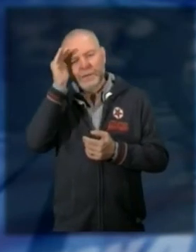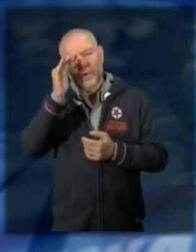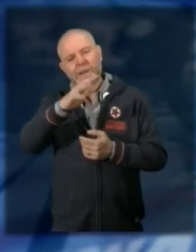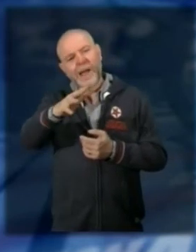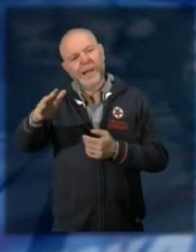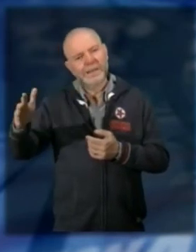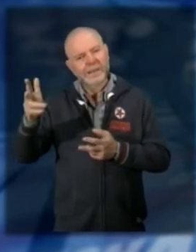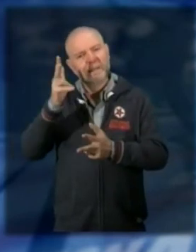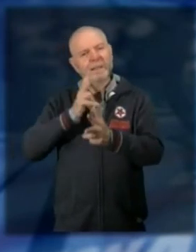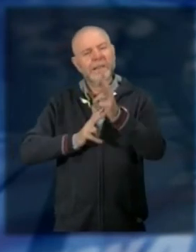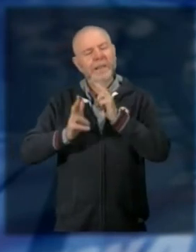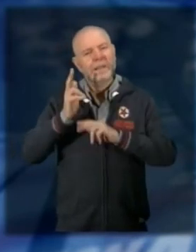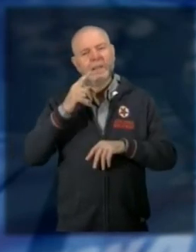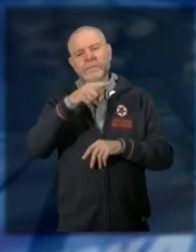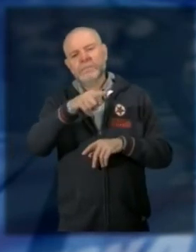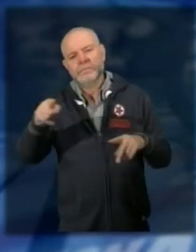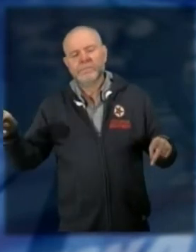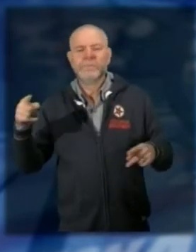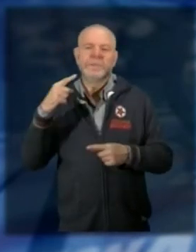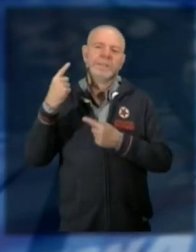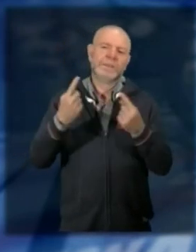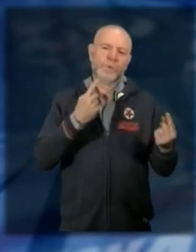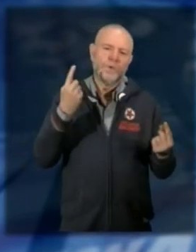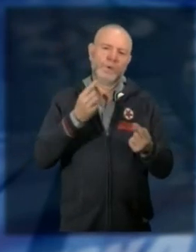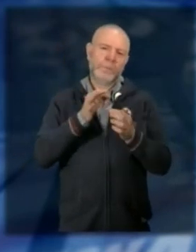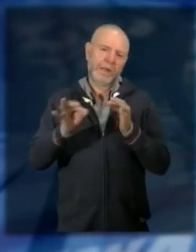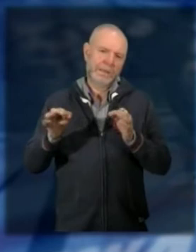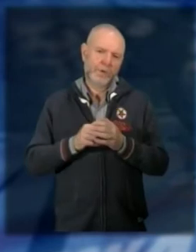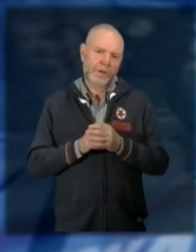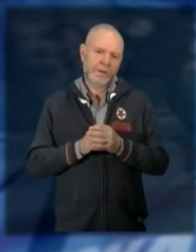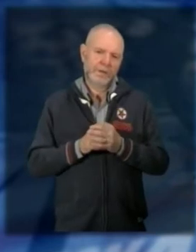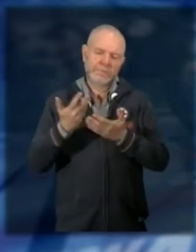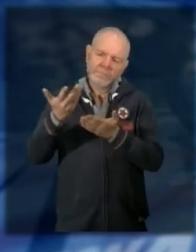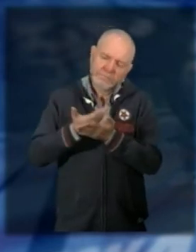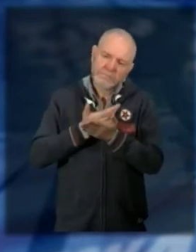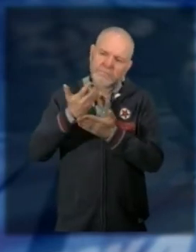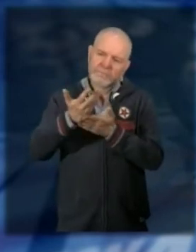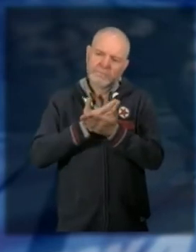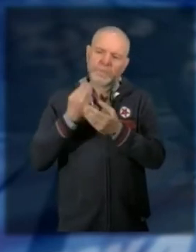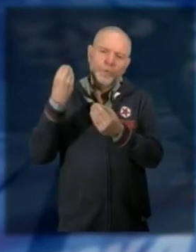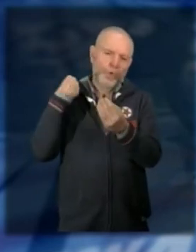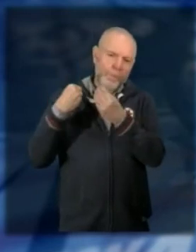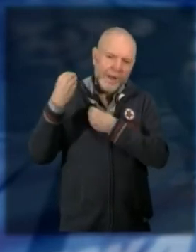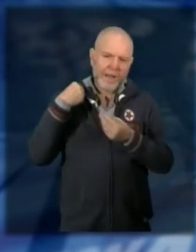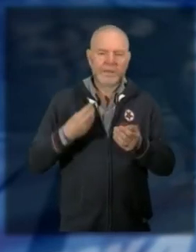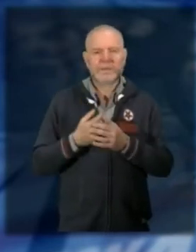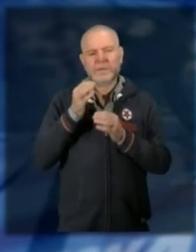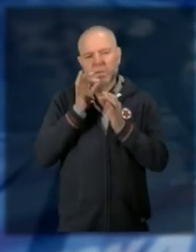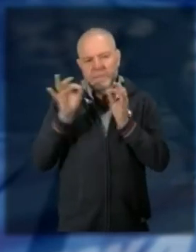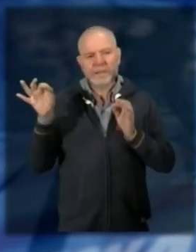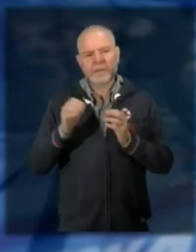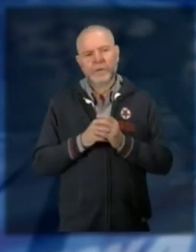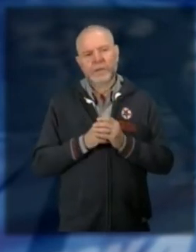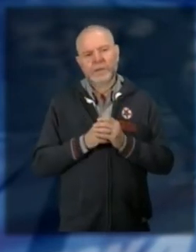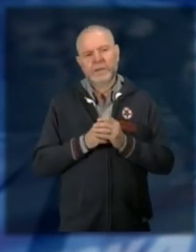che stanno vivendo un periodo particolare e mi fanno determinate domande mi fanno domande molto precise